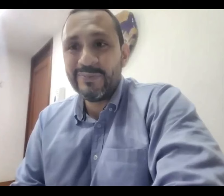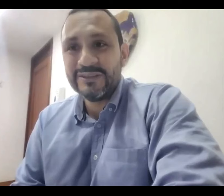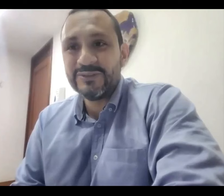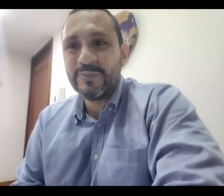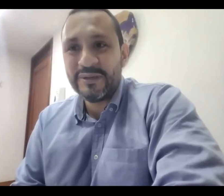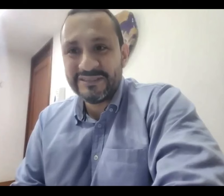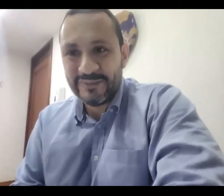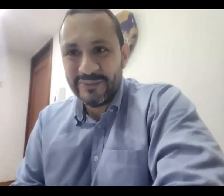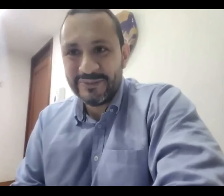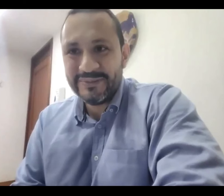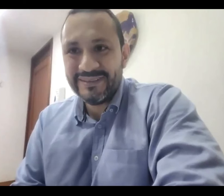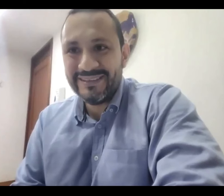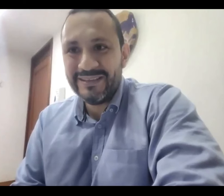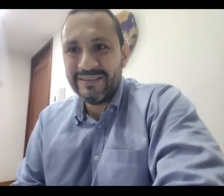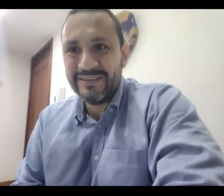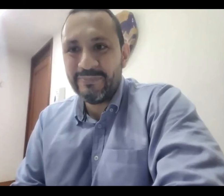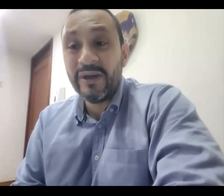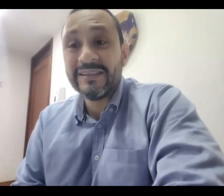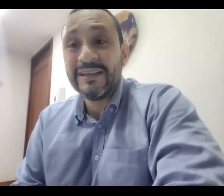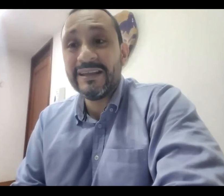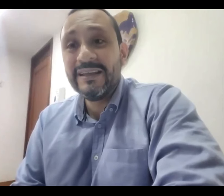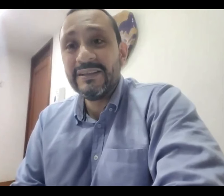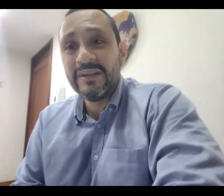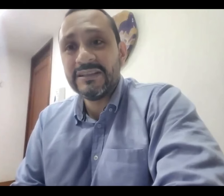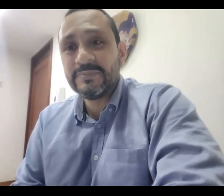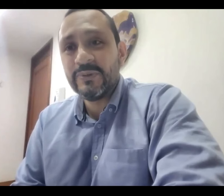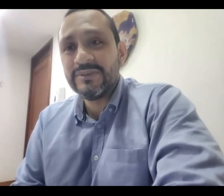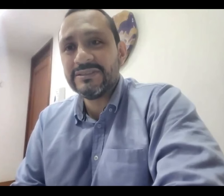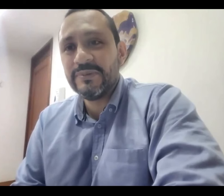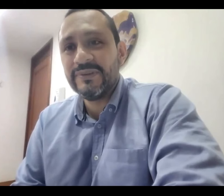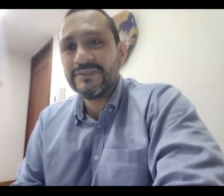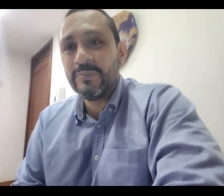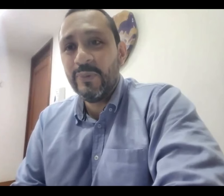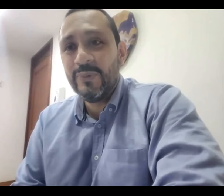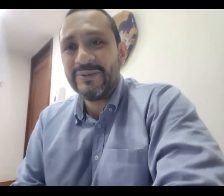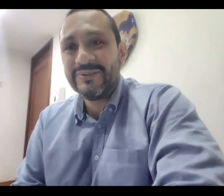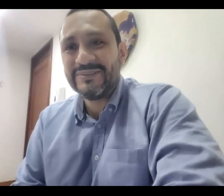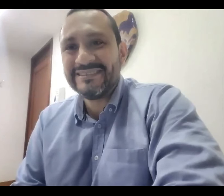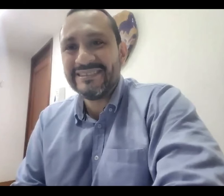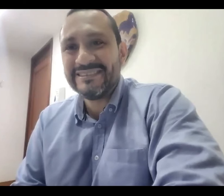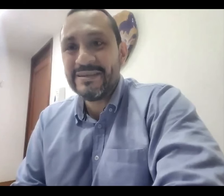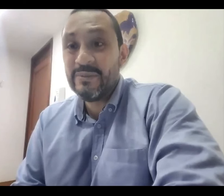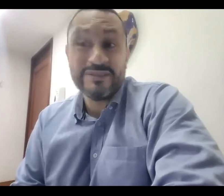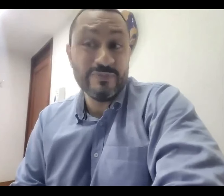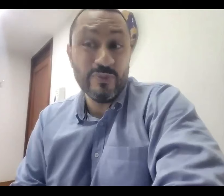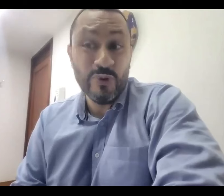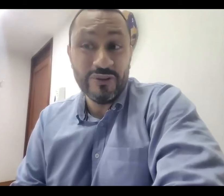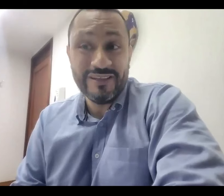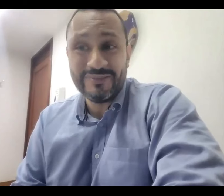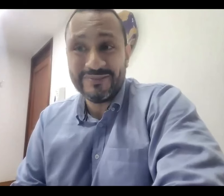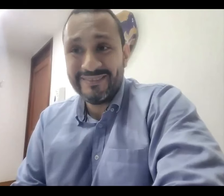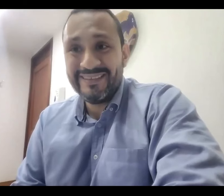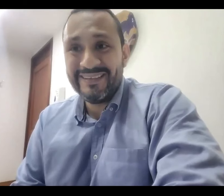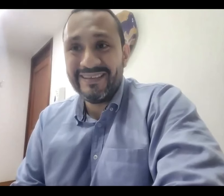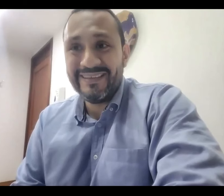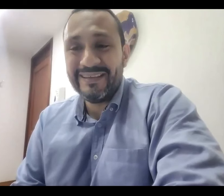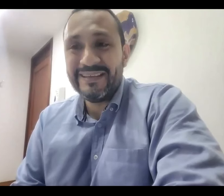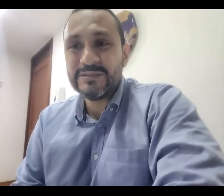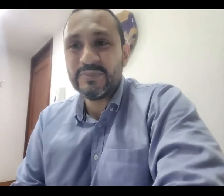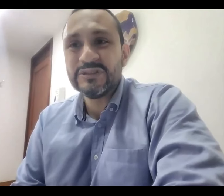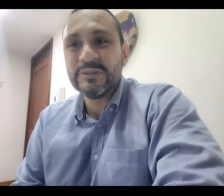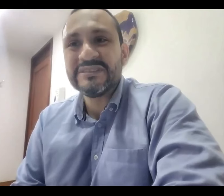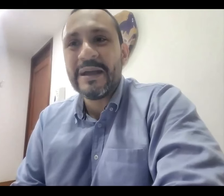porque es un conversatorio y vamos a tener diferentes preguntas y opiniones del público, entonces pues muy contento